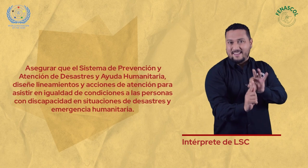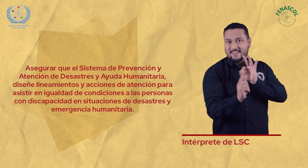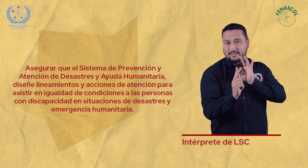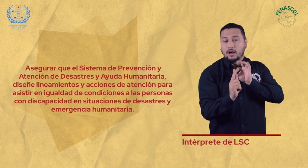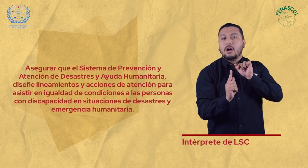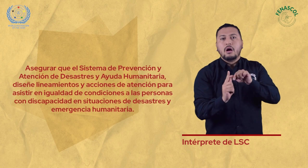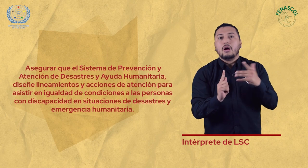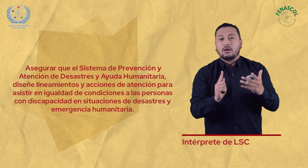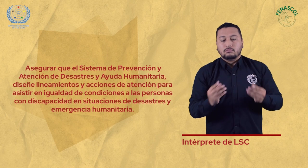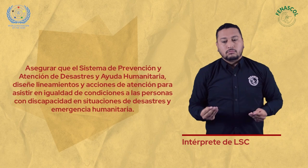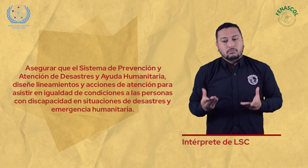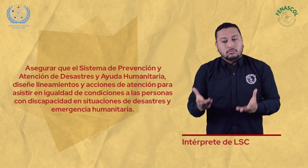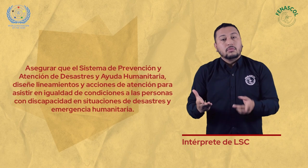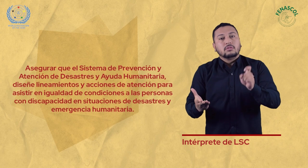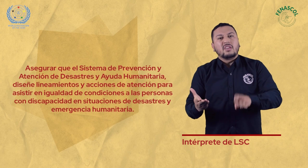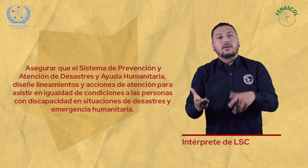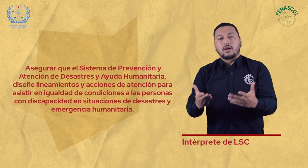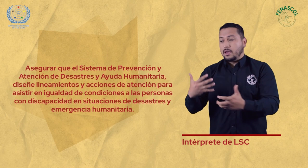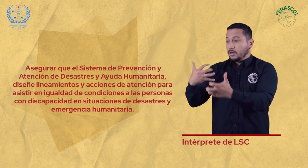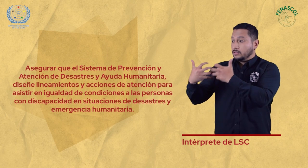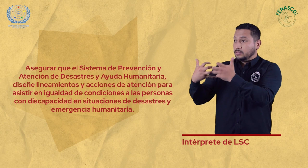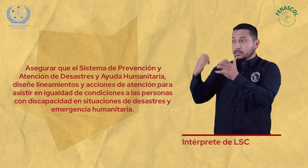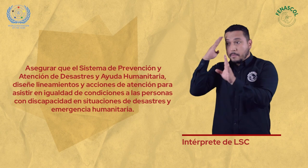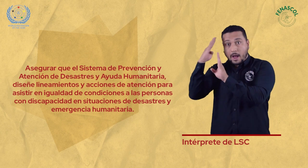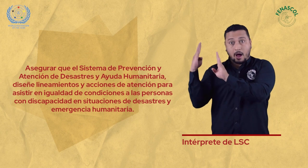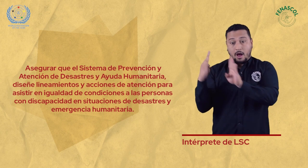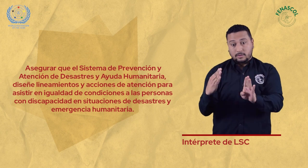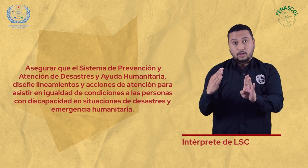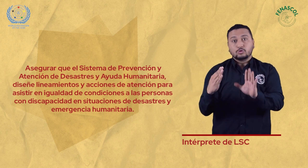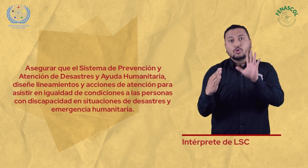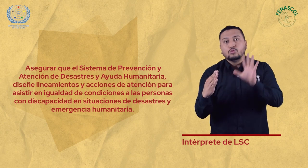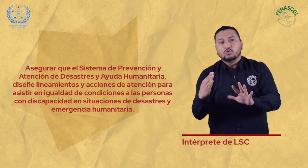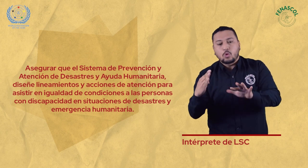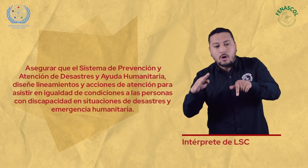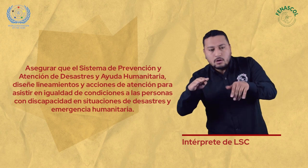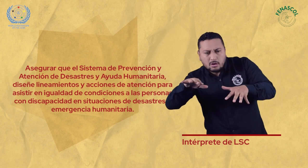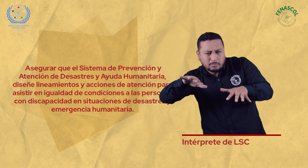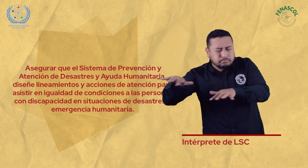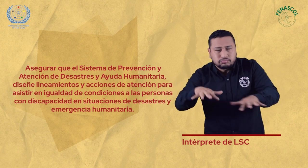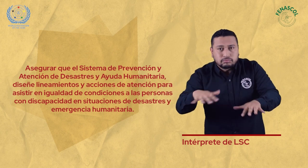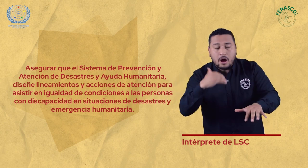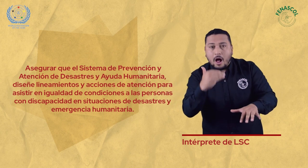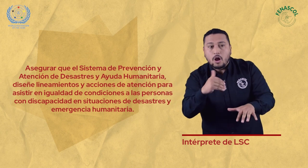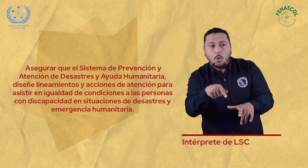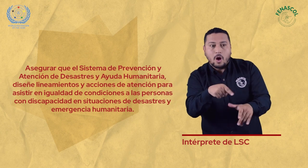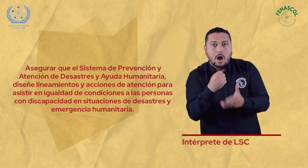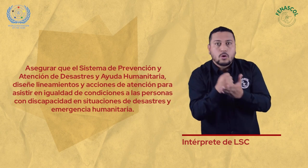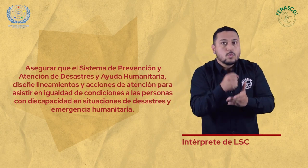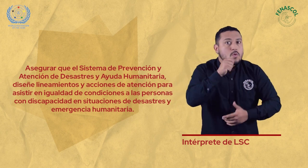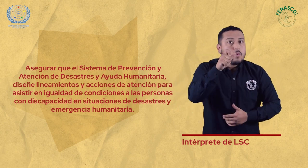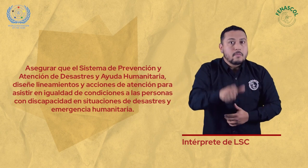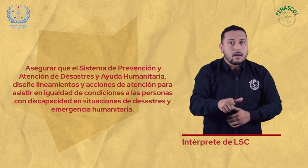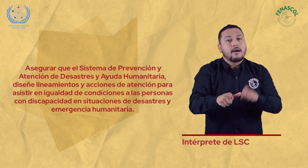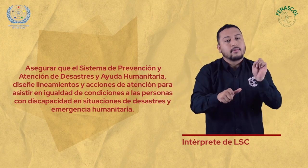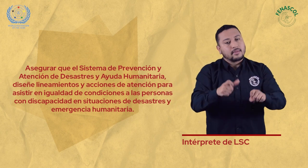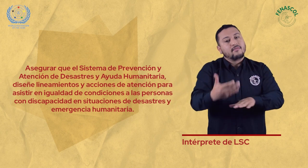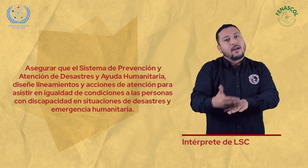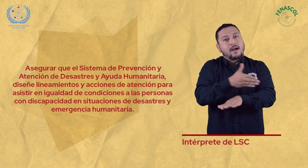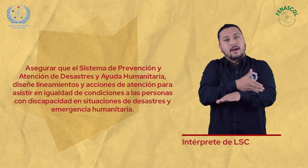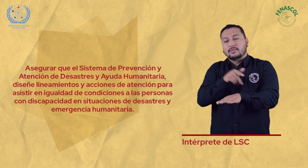Literal F Asegurar que el sistema de prevención y atención de desastres y ayuda humanitaria